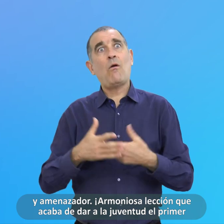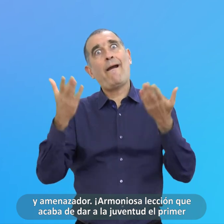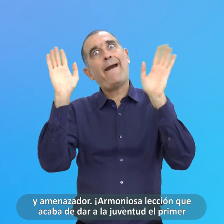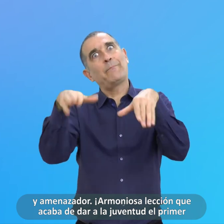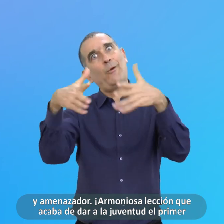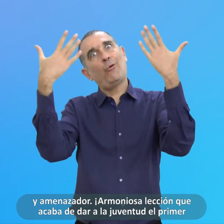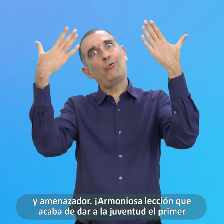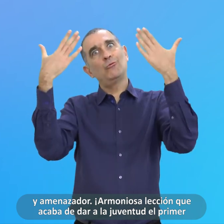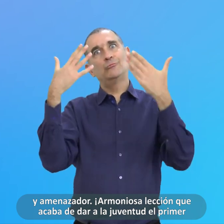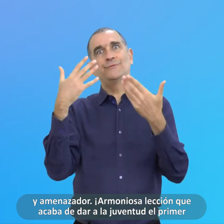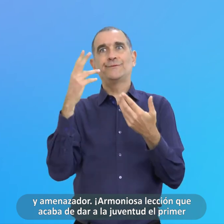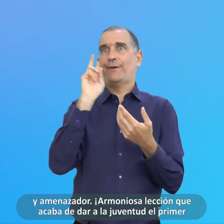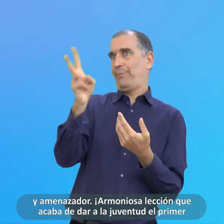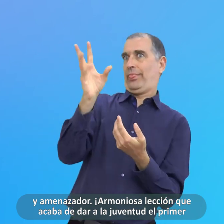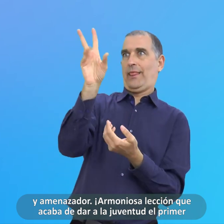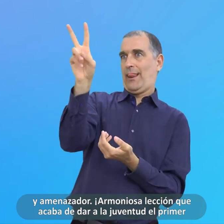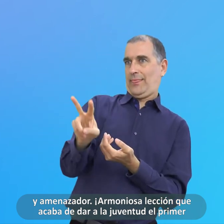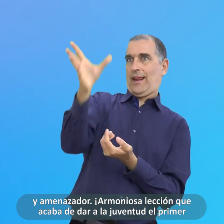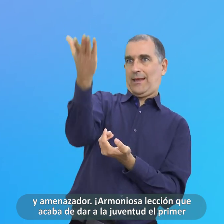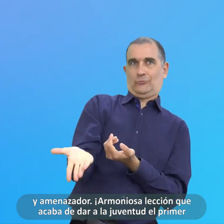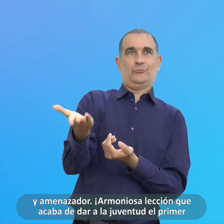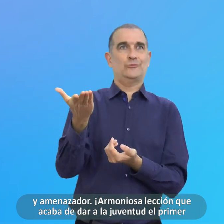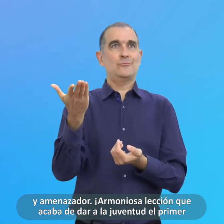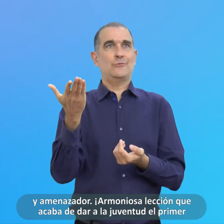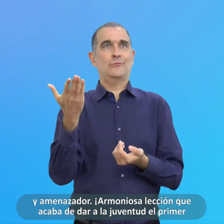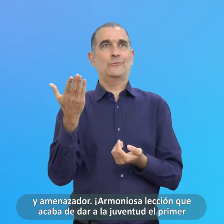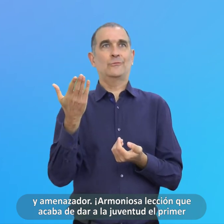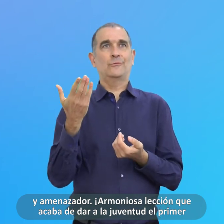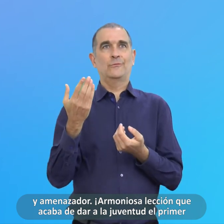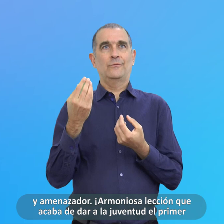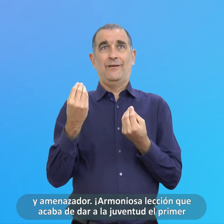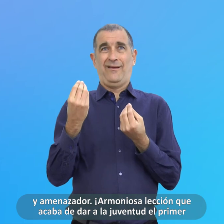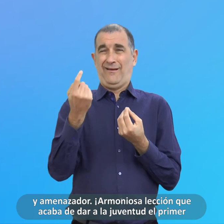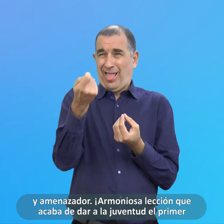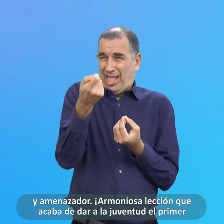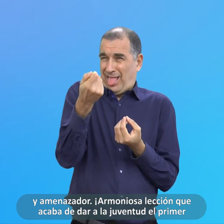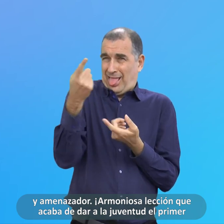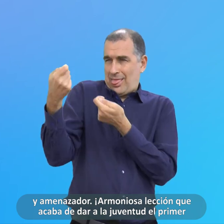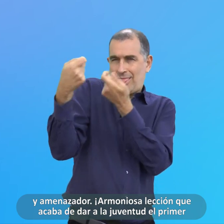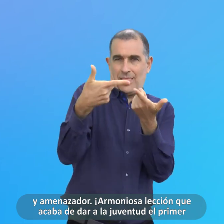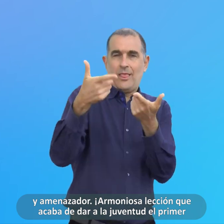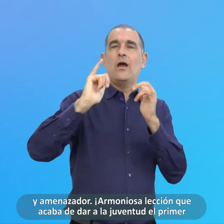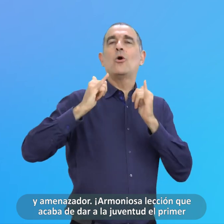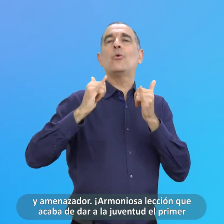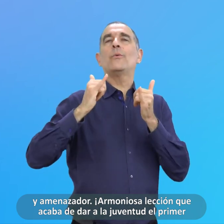Armoniosa Lección Que Acaba De Dar A La Juventud